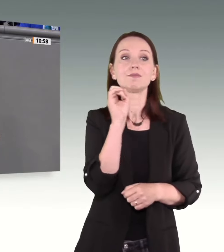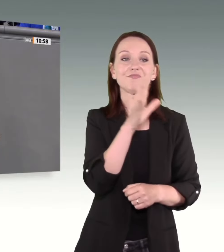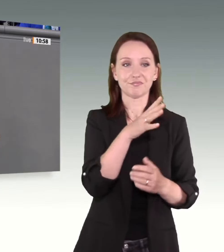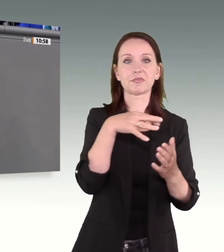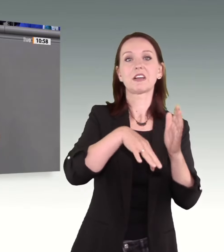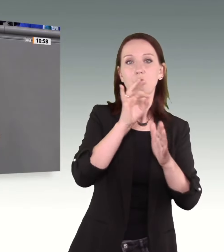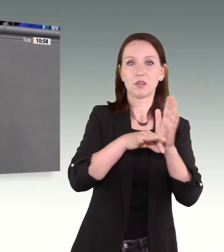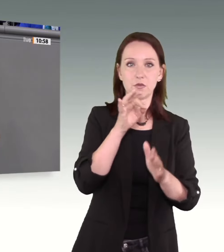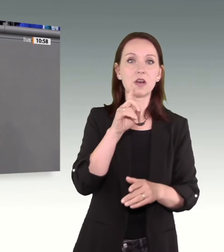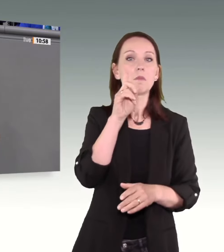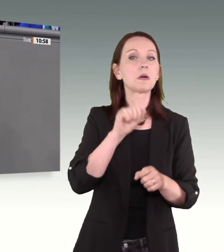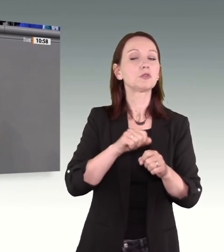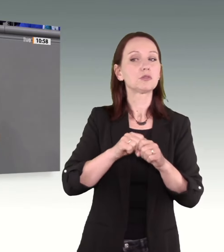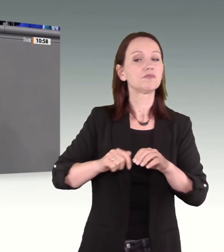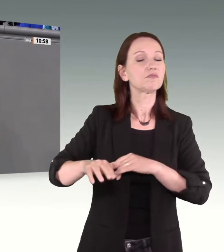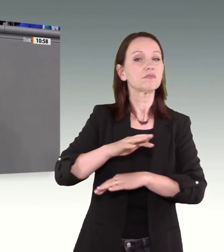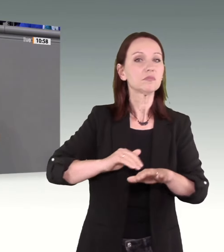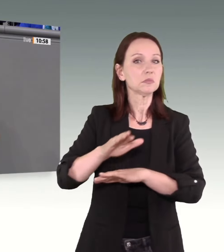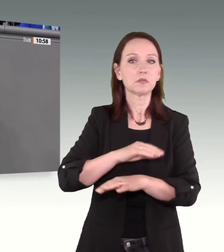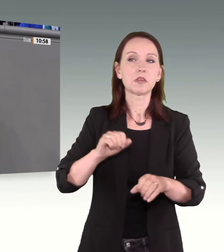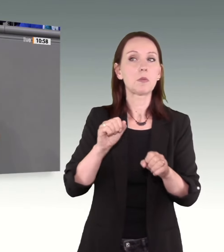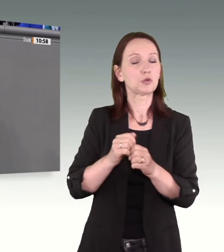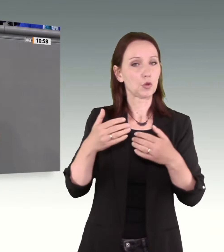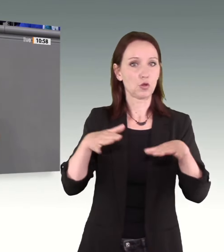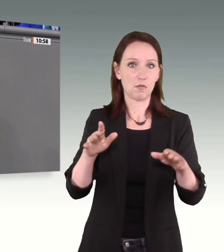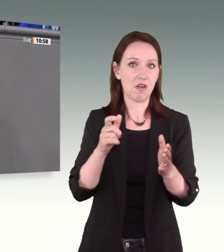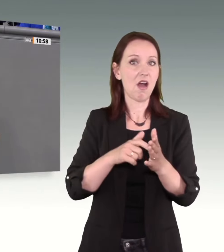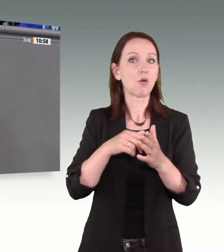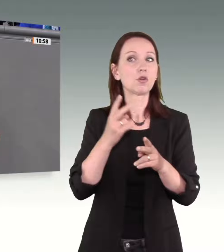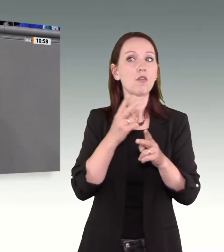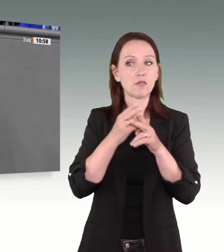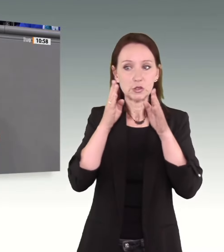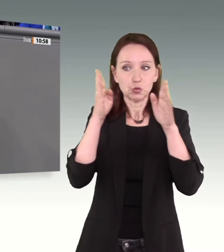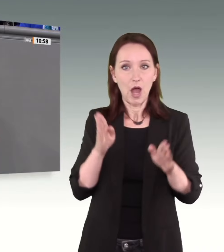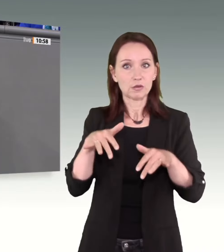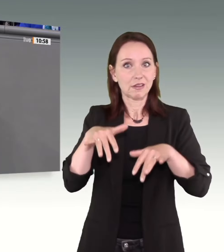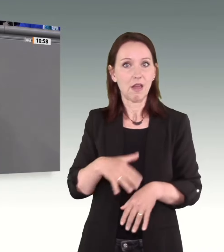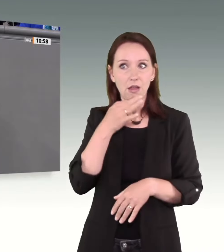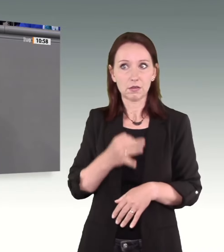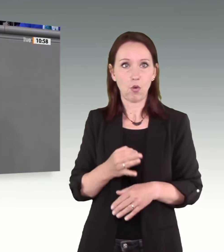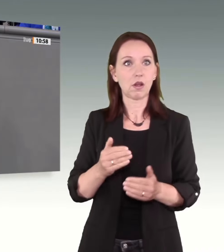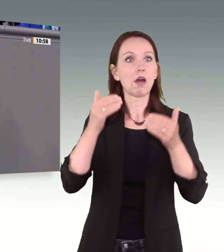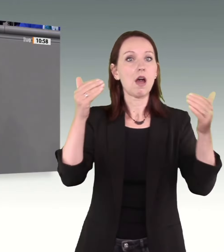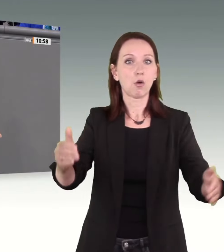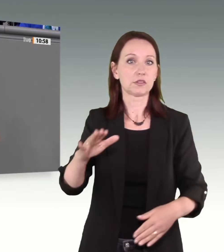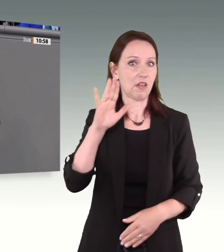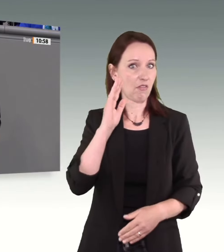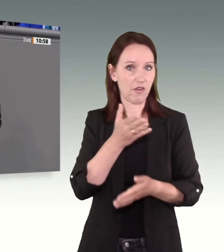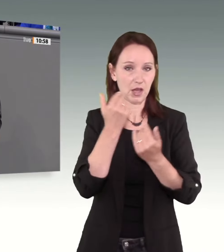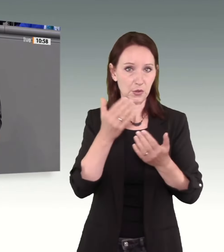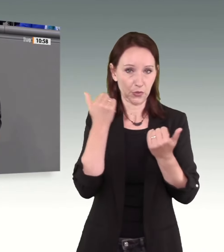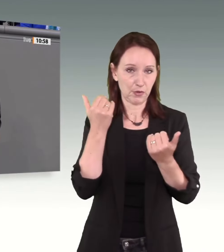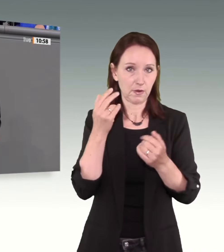Zu oft dringt von der Not in den eigenen vier Wänden nichts nach außen. Deshalb ist es richtig, dass die